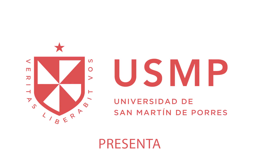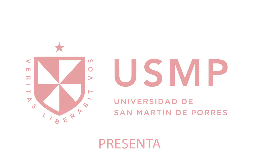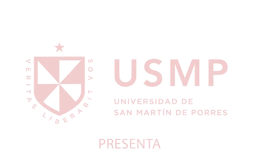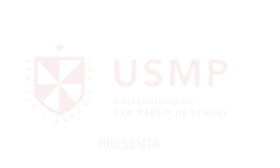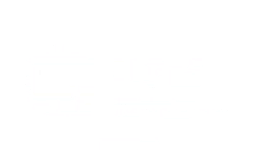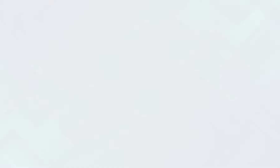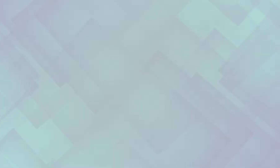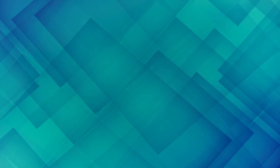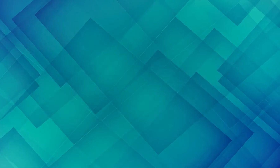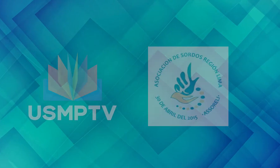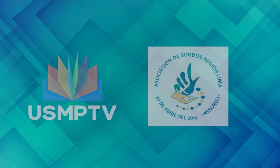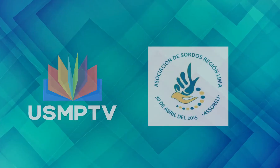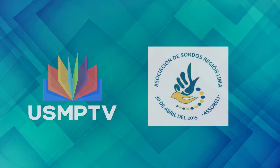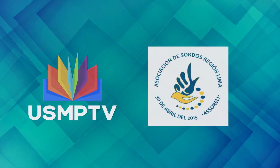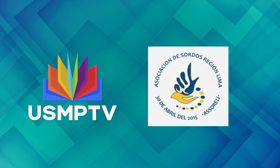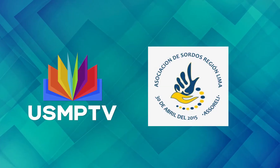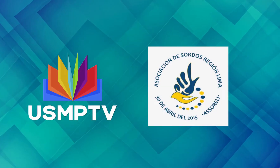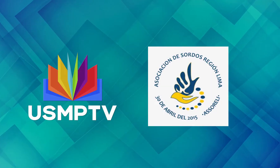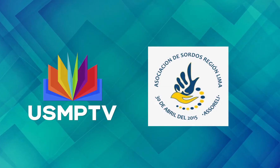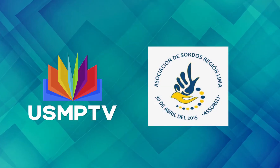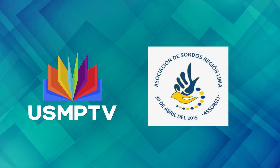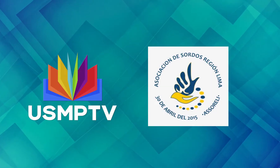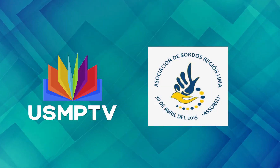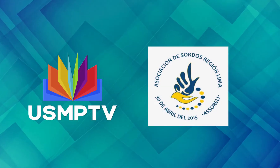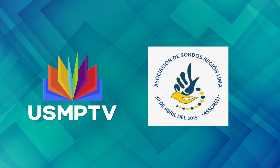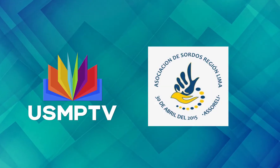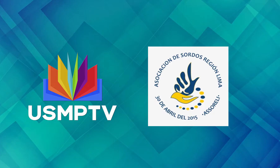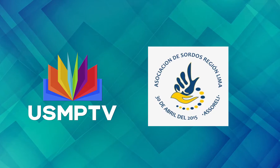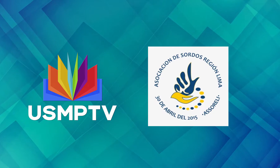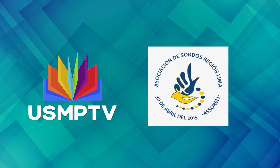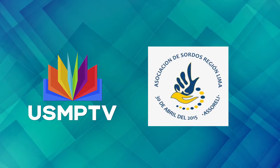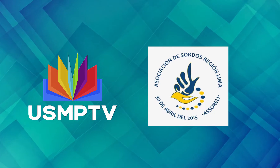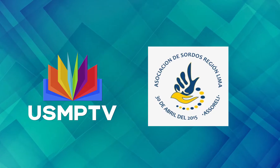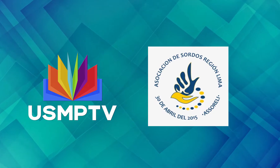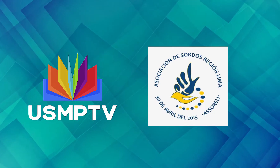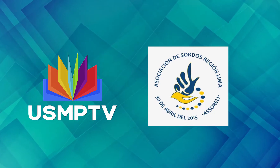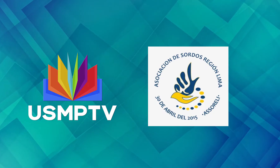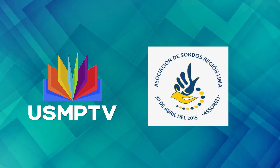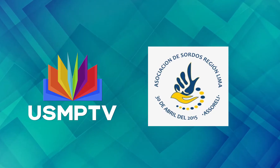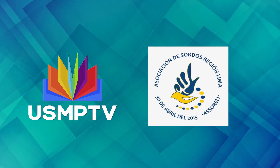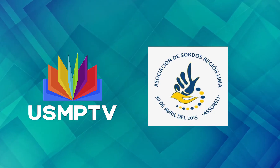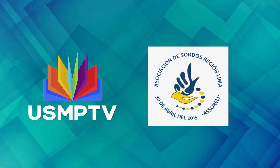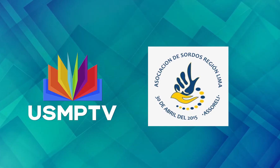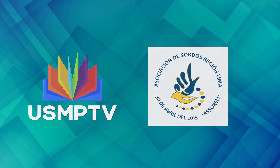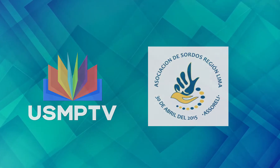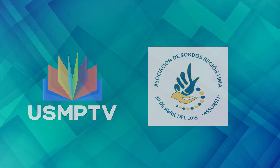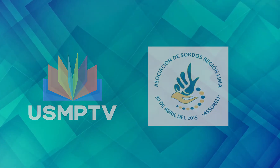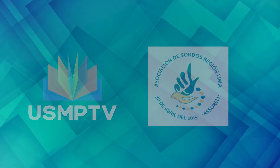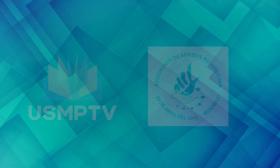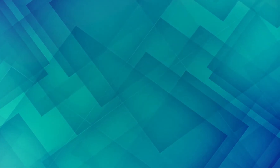En Nuestras Manos, un programa producido por USMPTV, en colaboración con Azorelli.